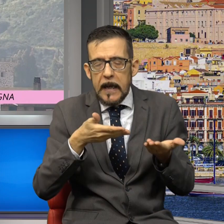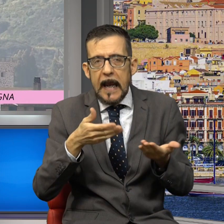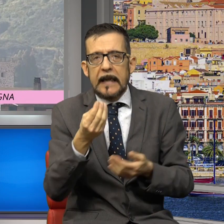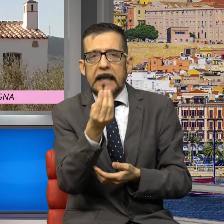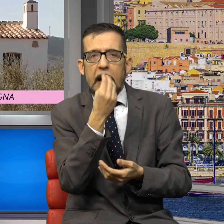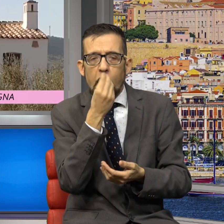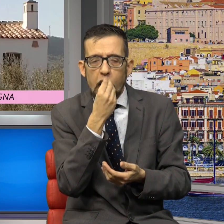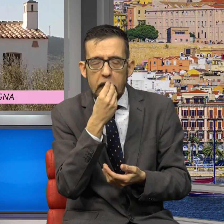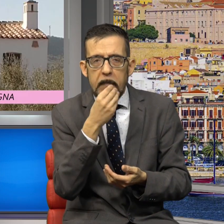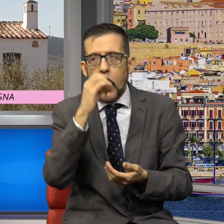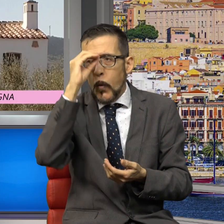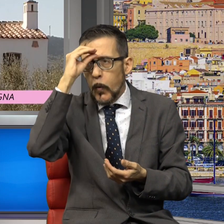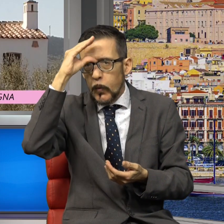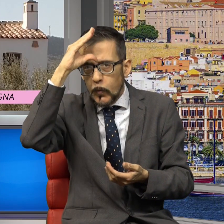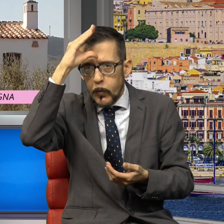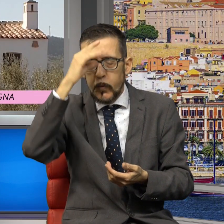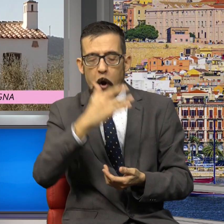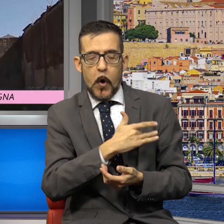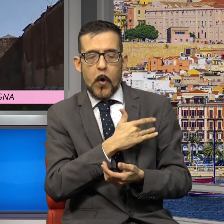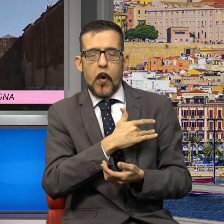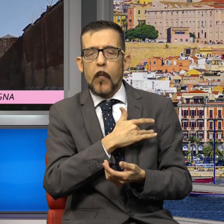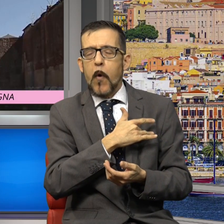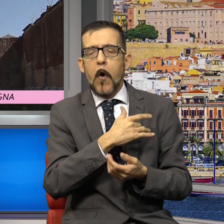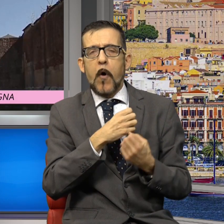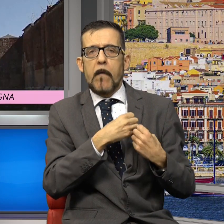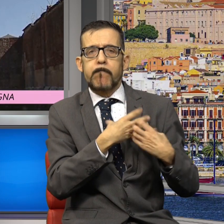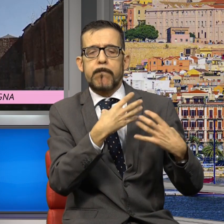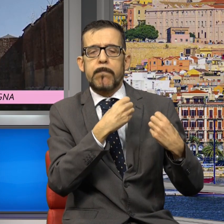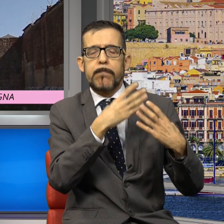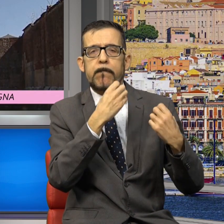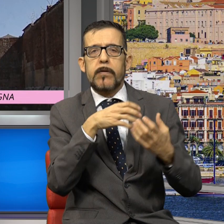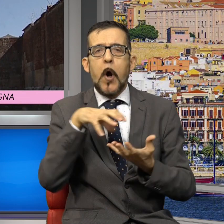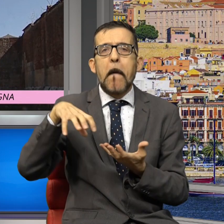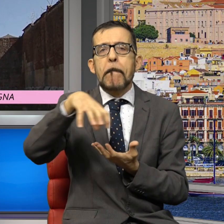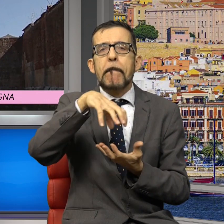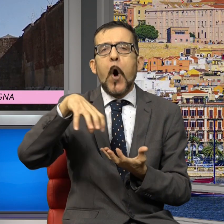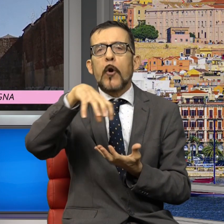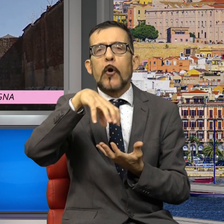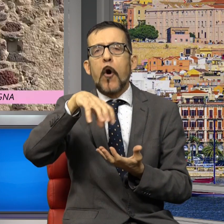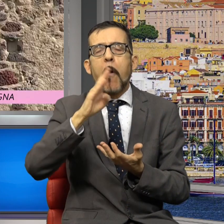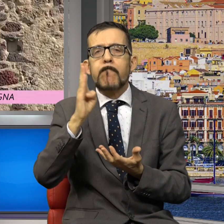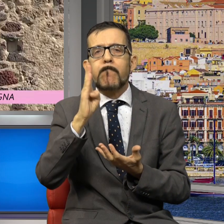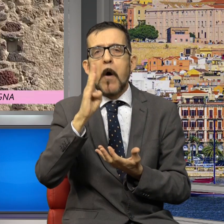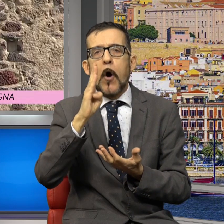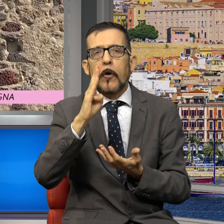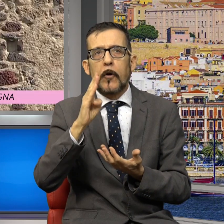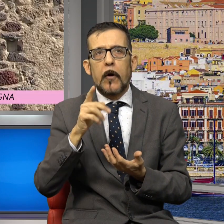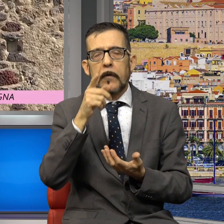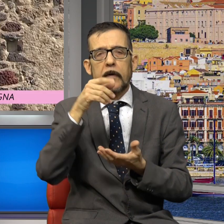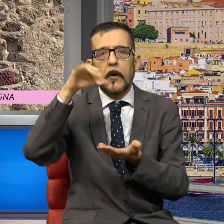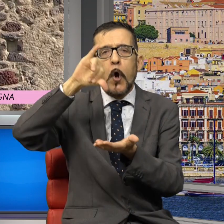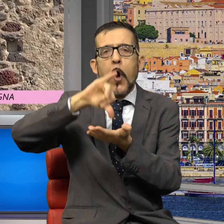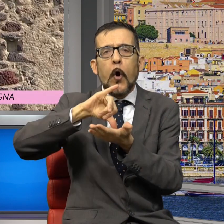caratteristiche che ne fanno il cuore pulsante dell'Italia, quella più autentica e nascosta. E loro, i piccoli comuni dell'entroterra,